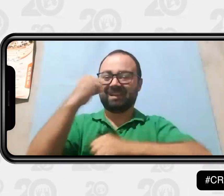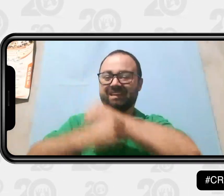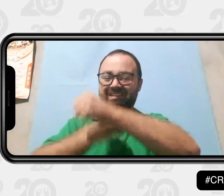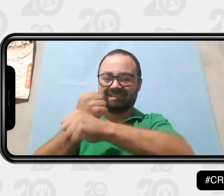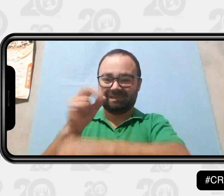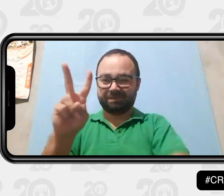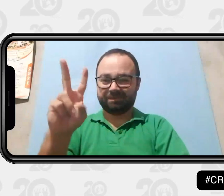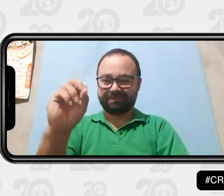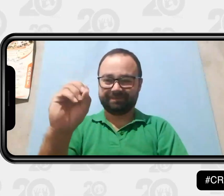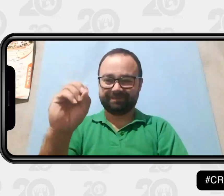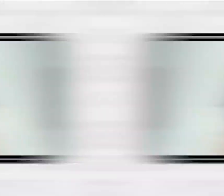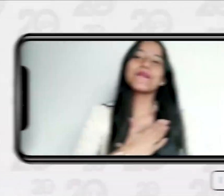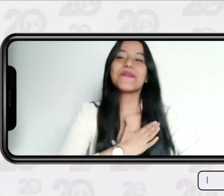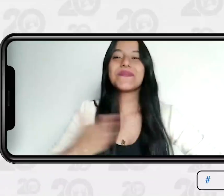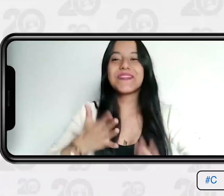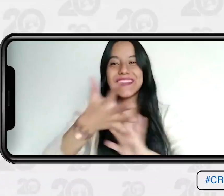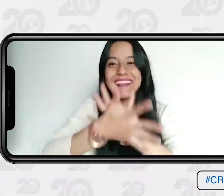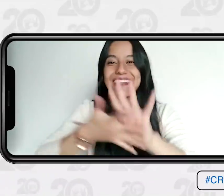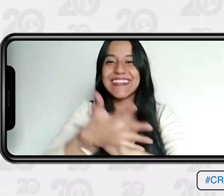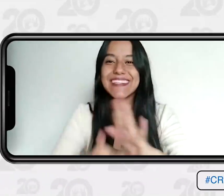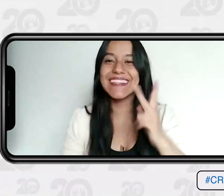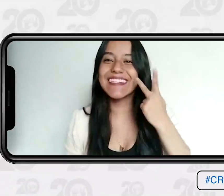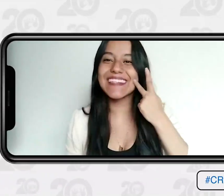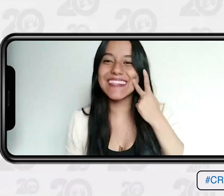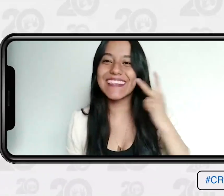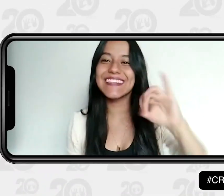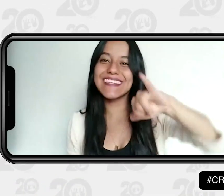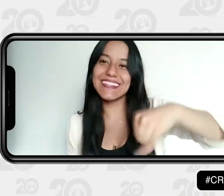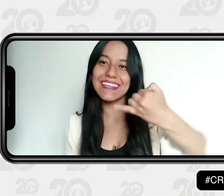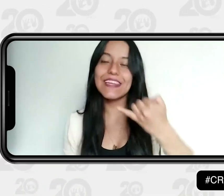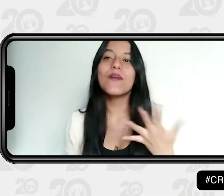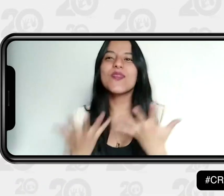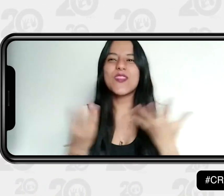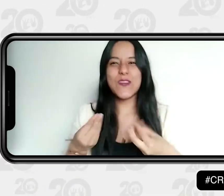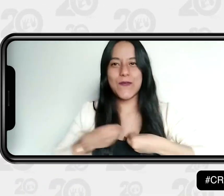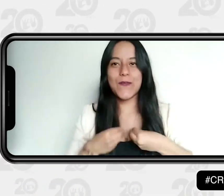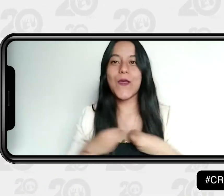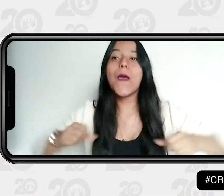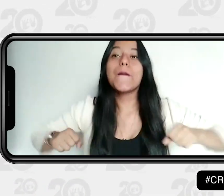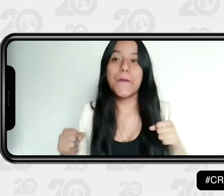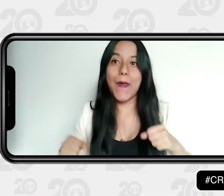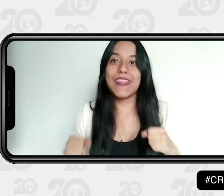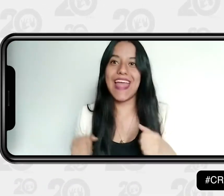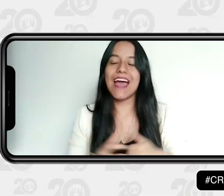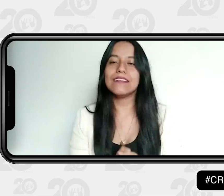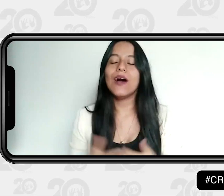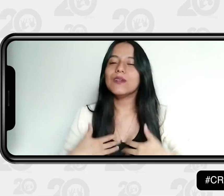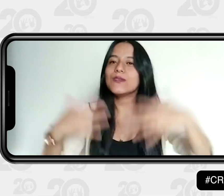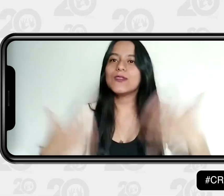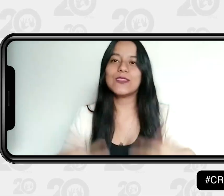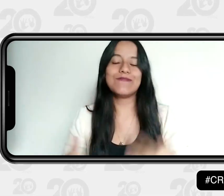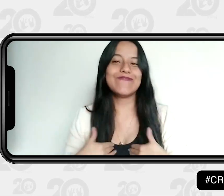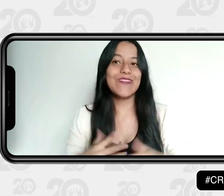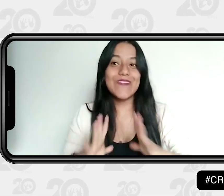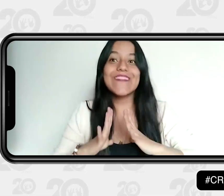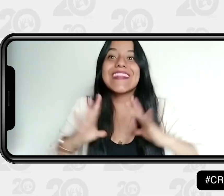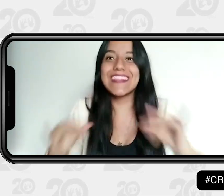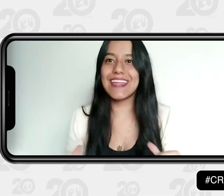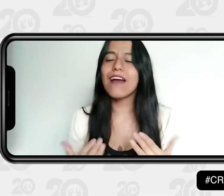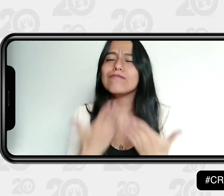bueno, que cumpla unos felices 20 años. Hola, esta es mi seña. Yo vivo aquí en Bogotá. Estoy muy feliz y agradecida